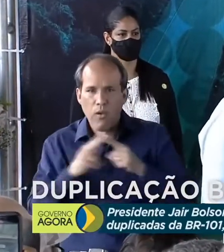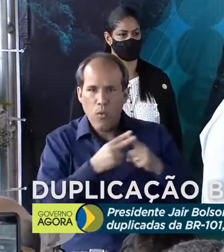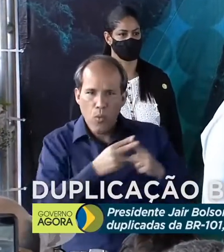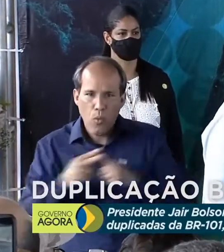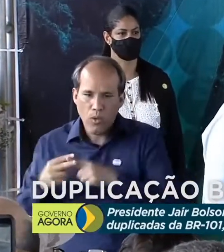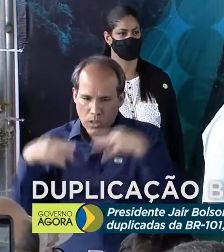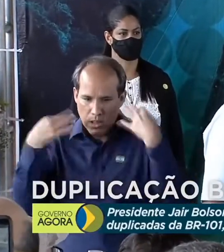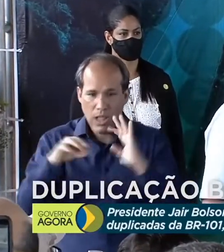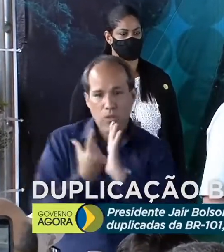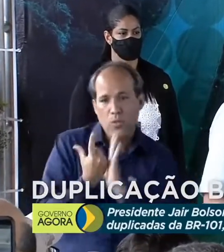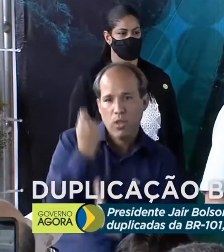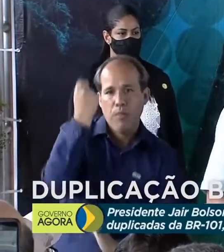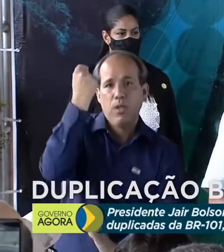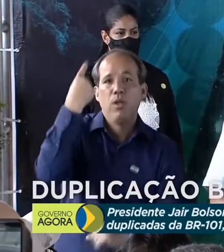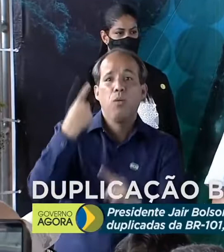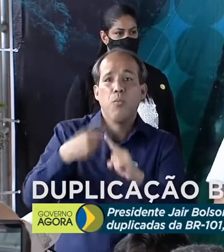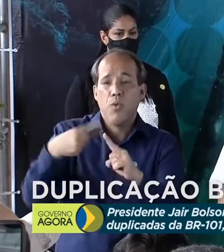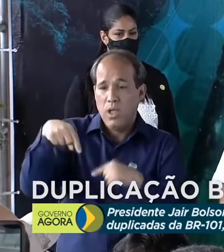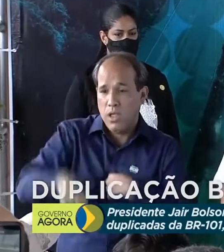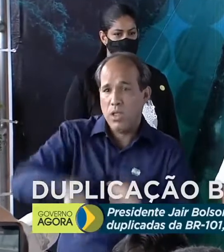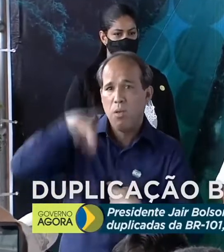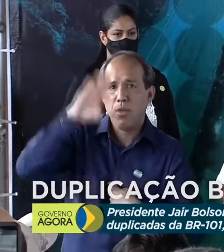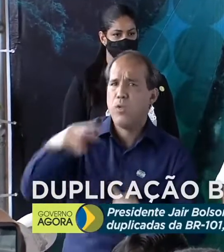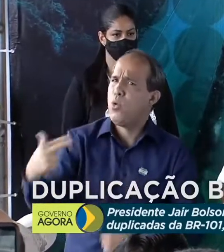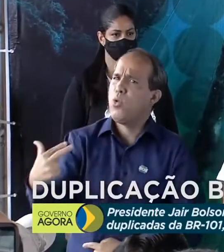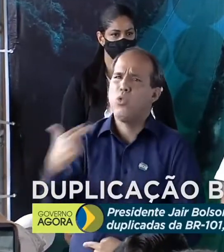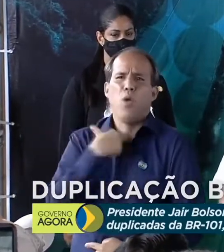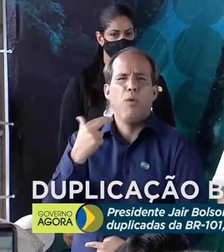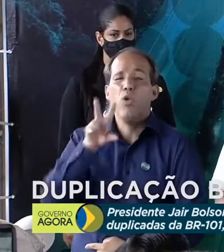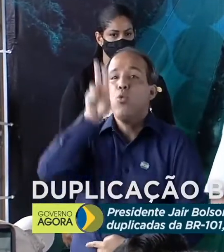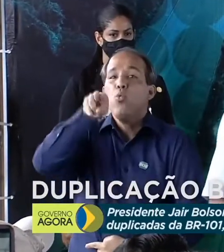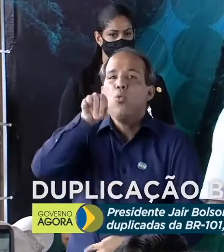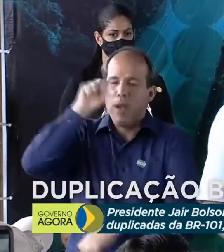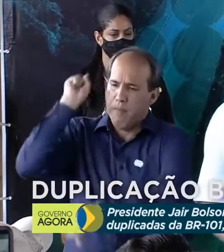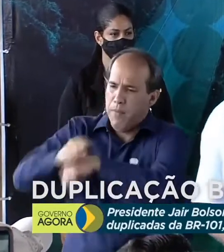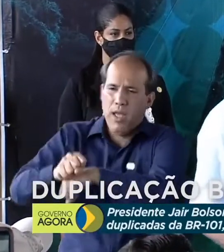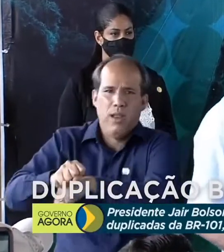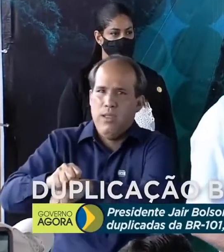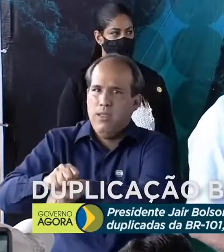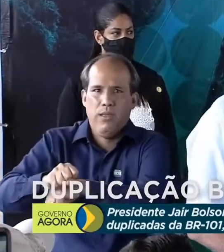do nosso orçamento. Porque o Brasil não pode e não vai parar.